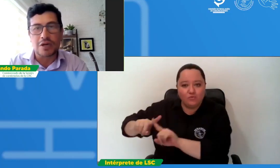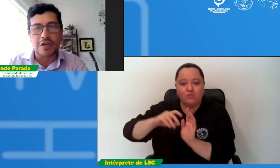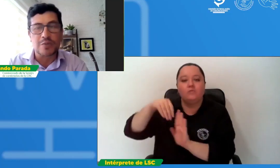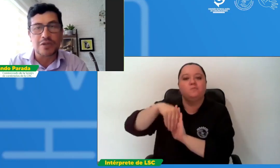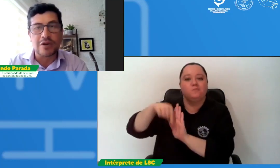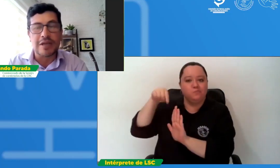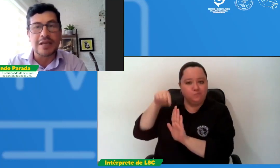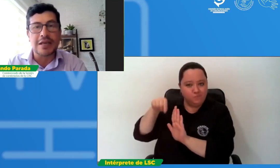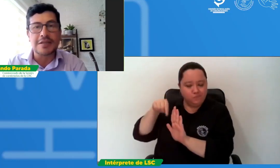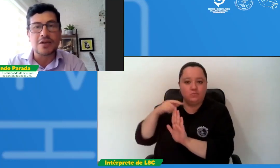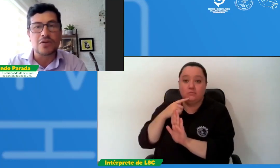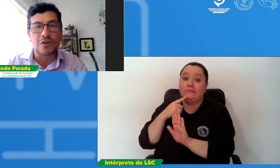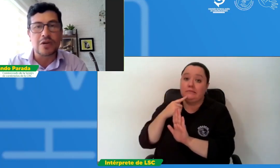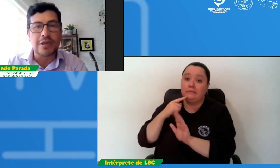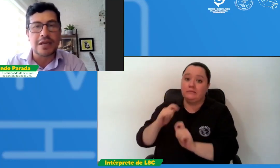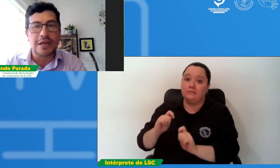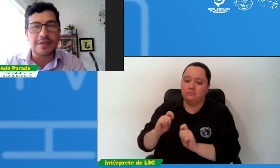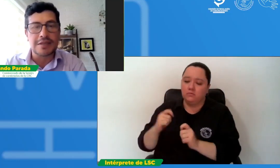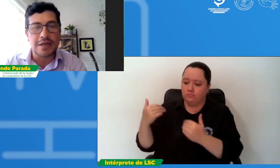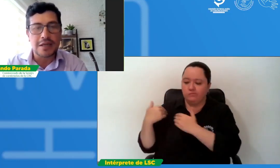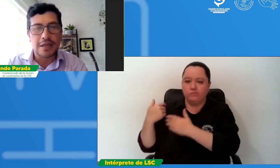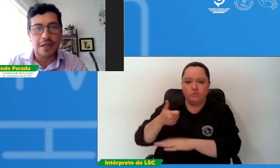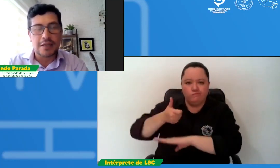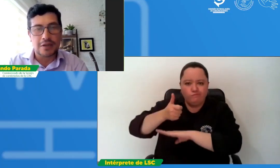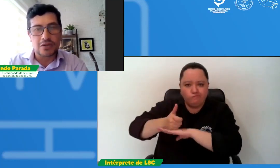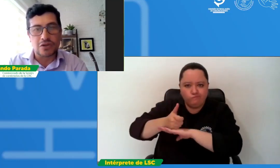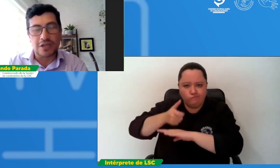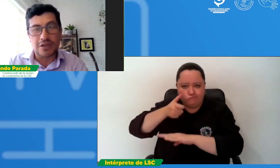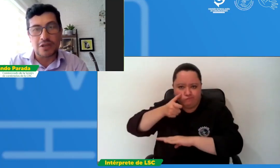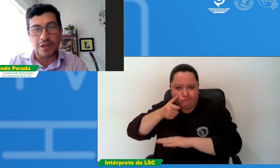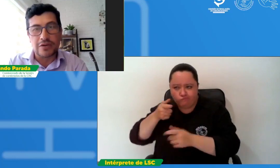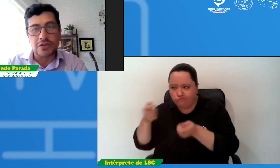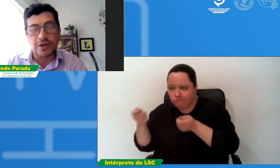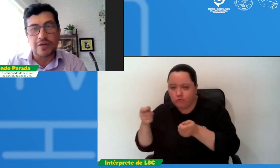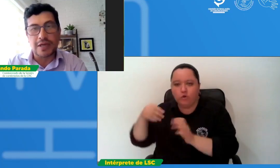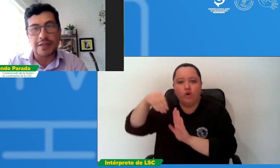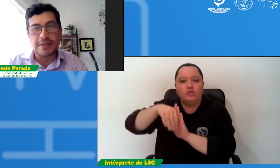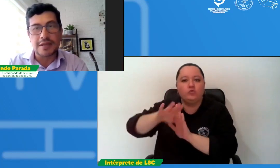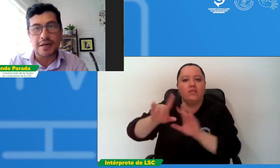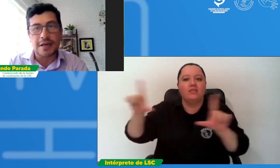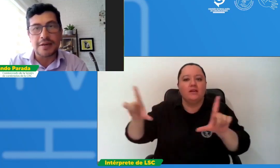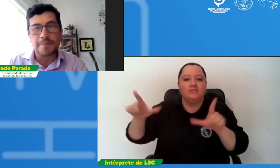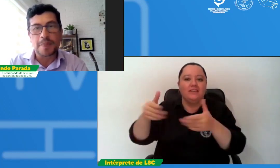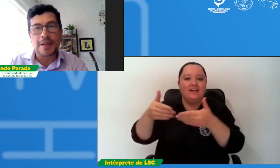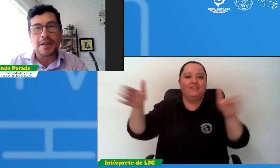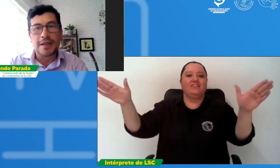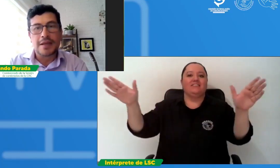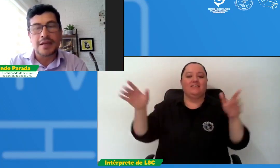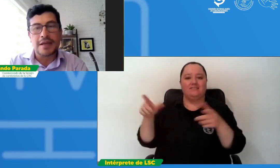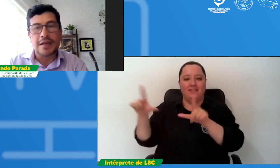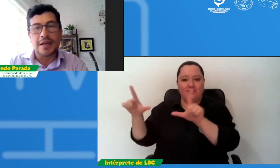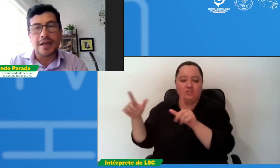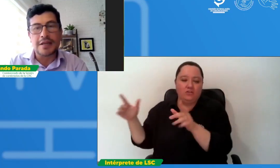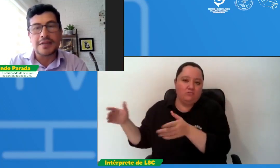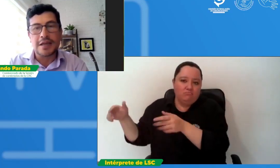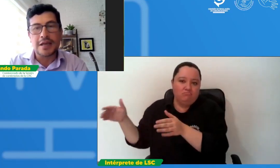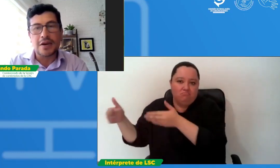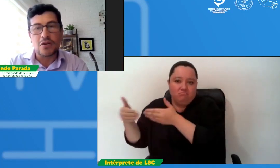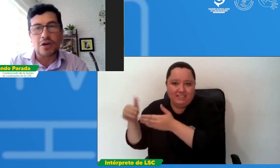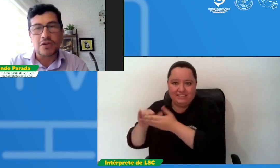responsabilidades de control y financiación de los contenidos de televisión abierta y cerrada, creadas de lo que en